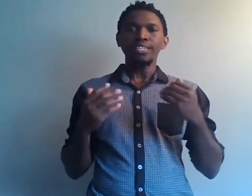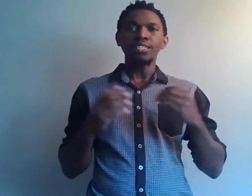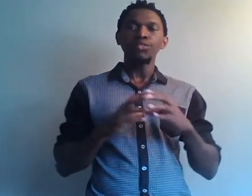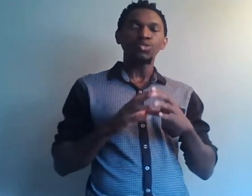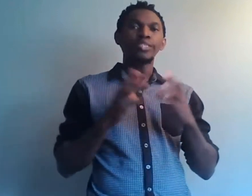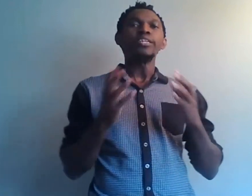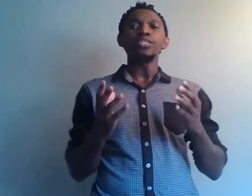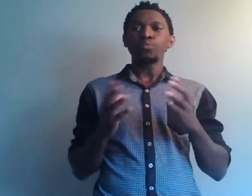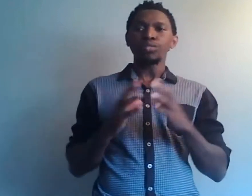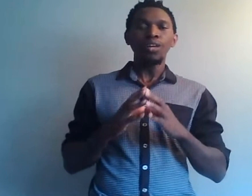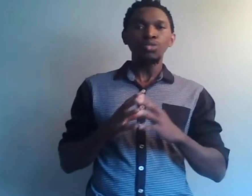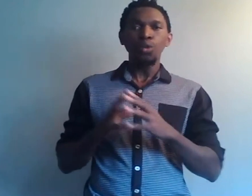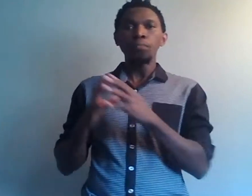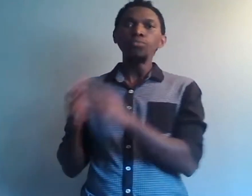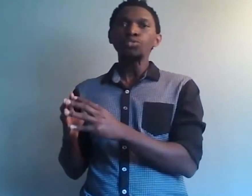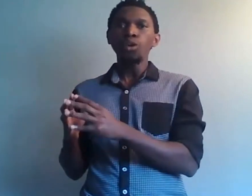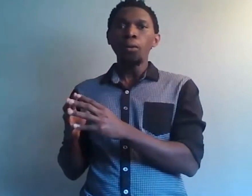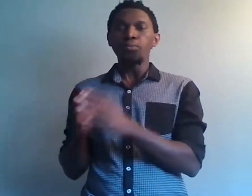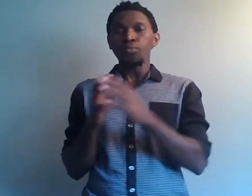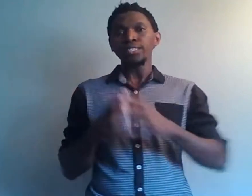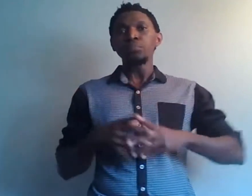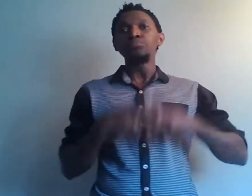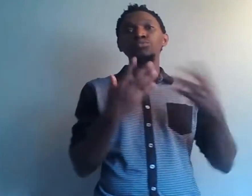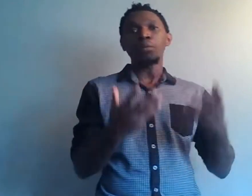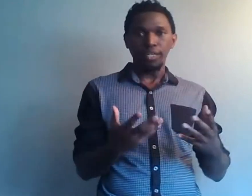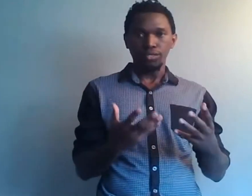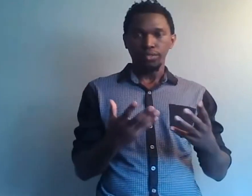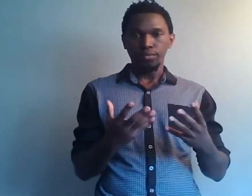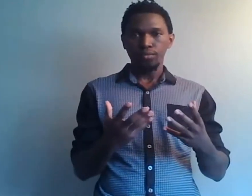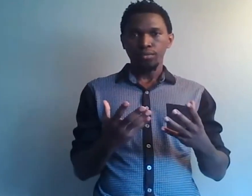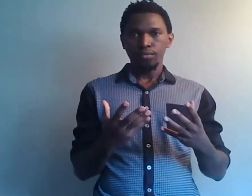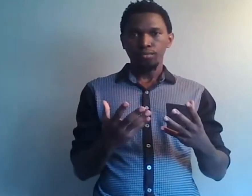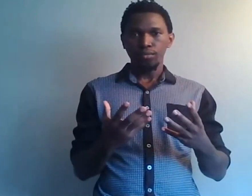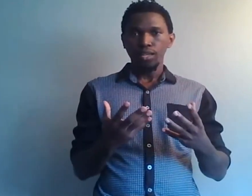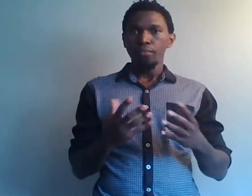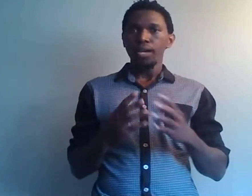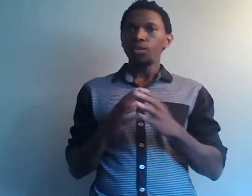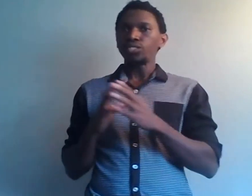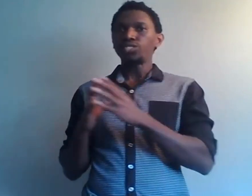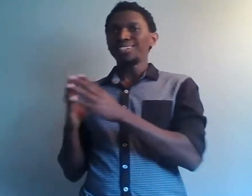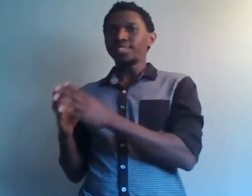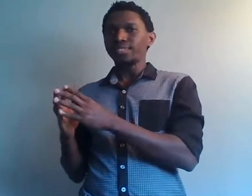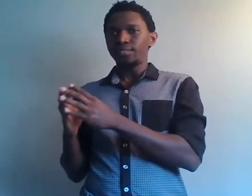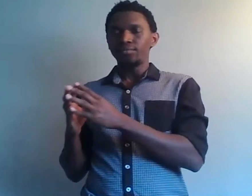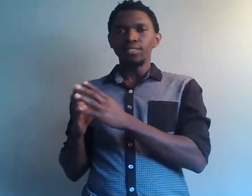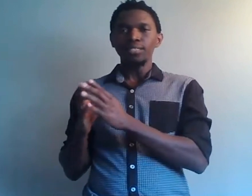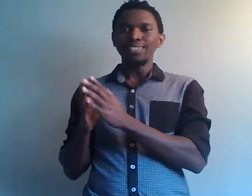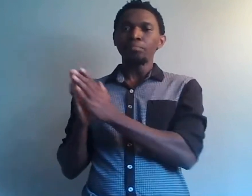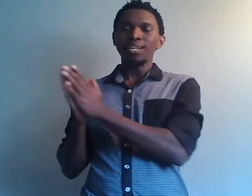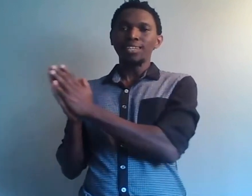'un qui veut tuer les autres. Parce que là, tu auras plus pour pouvoir aimer plusieurs personnes. Mais alors, si tu es quelqu'un qui n'est pas très